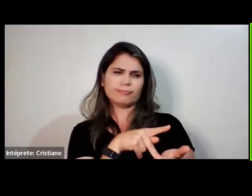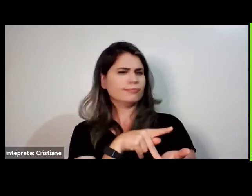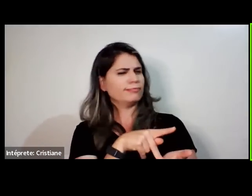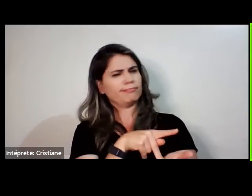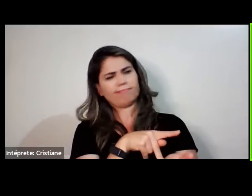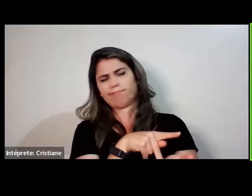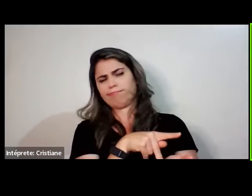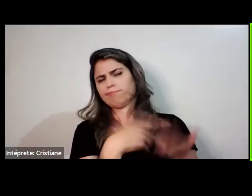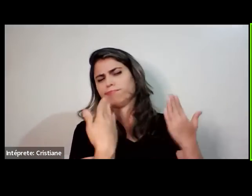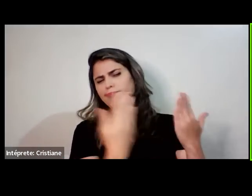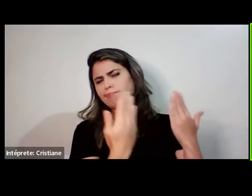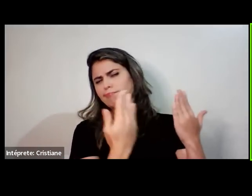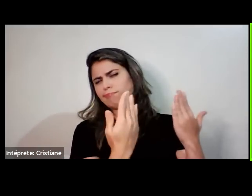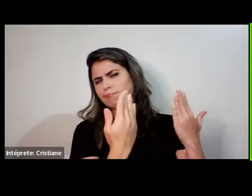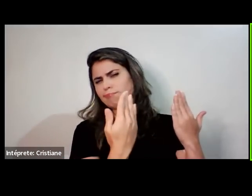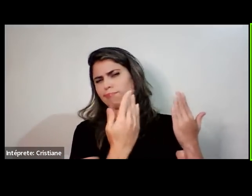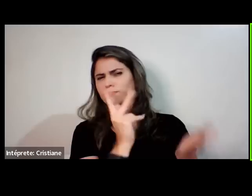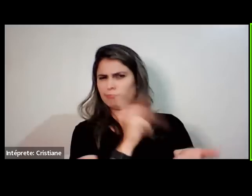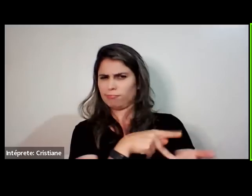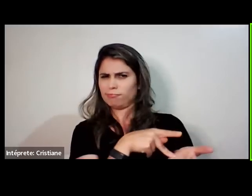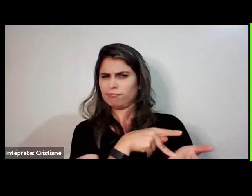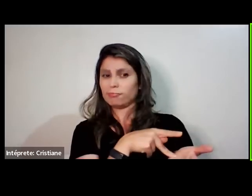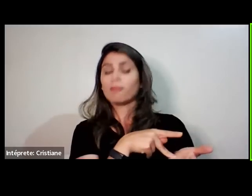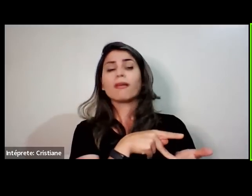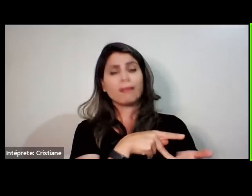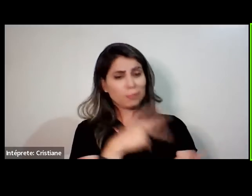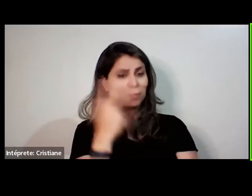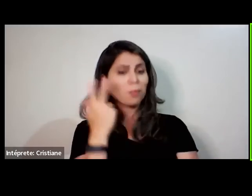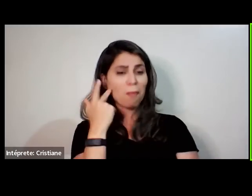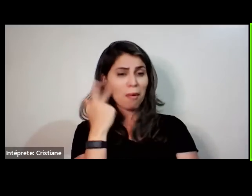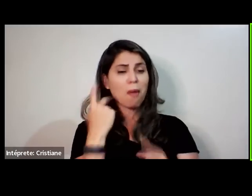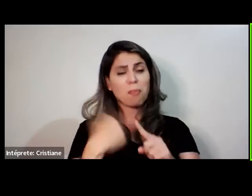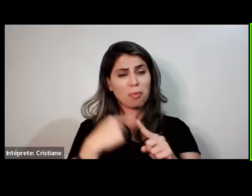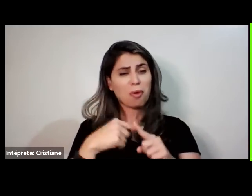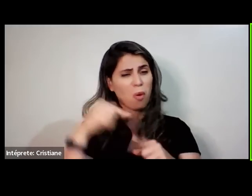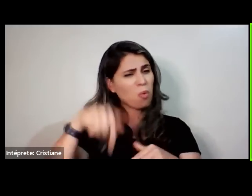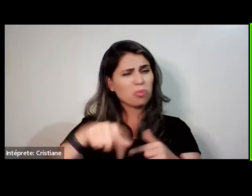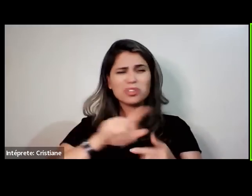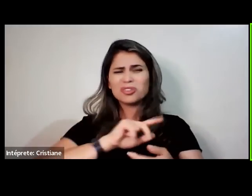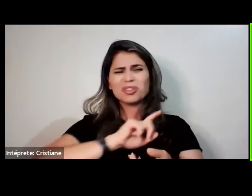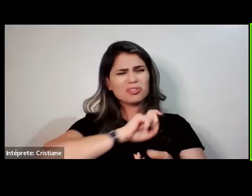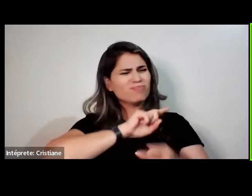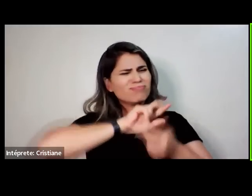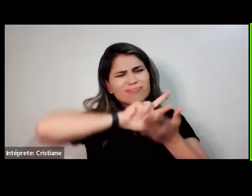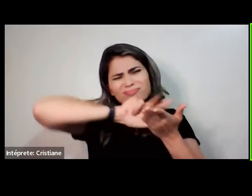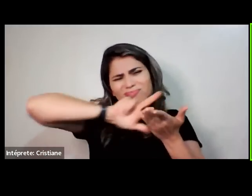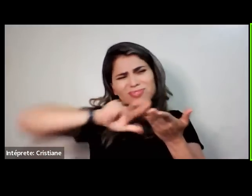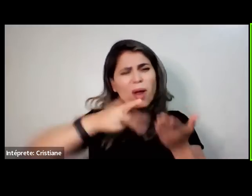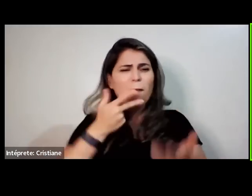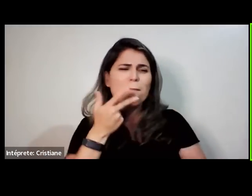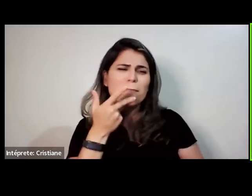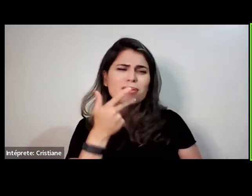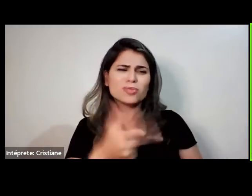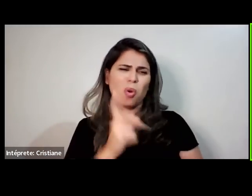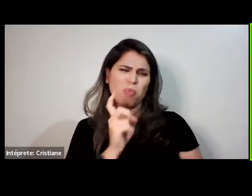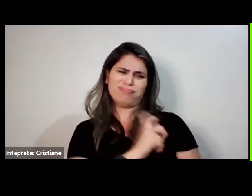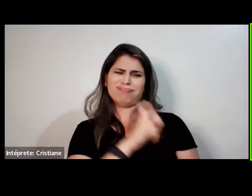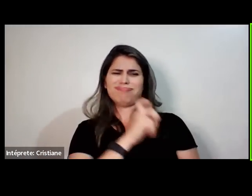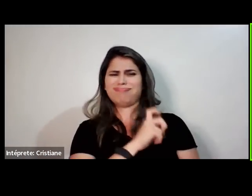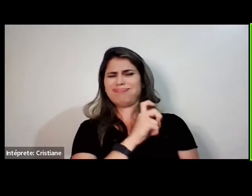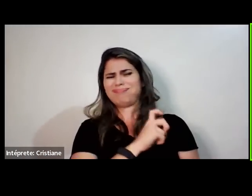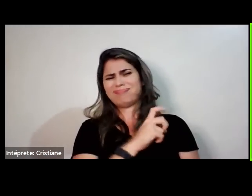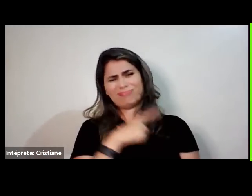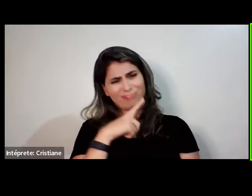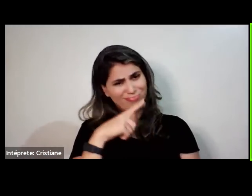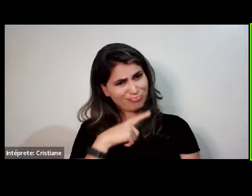passar na mente da gente. Porque nós já fomos enganados muitas vezes. Muitas coisas são vendidas, oferecidas.